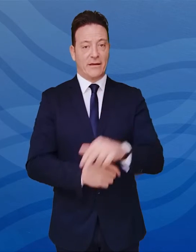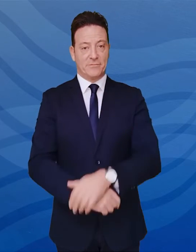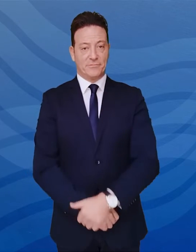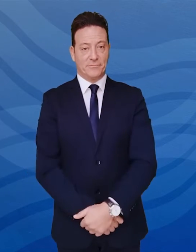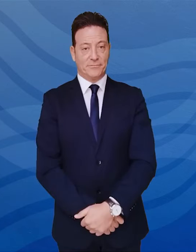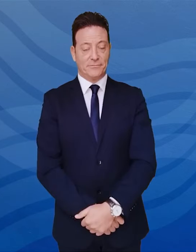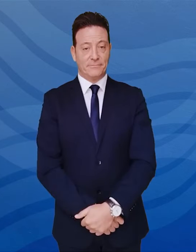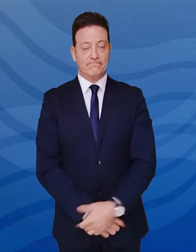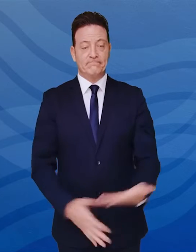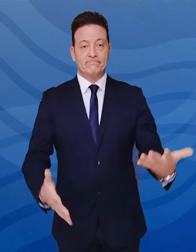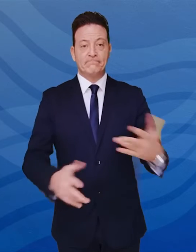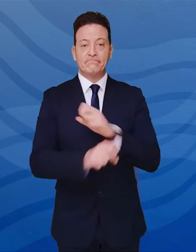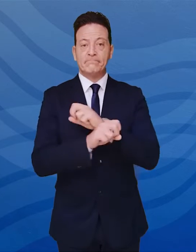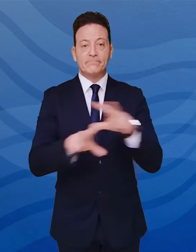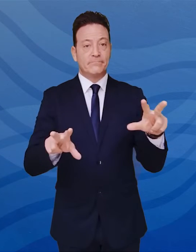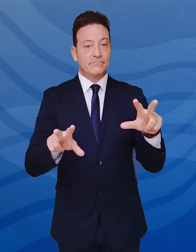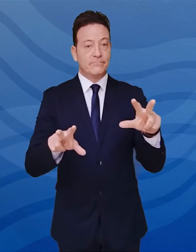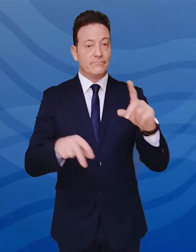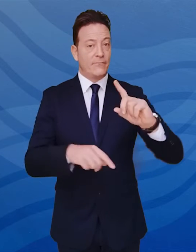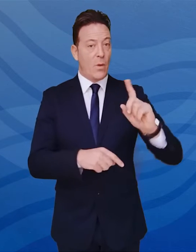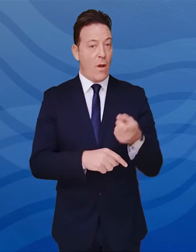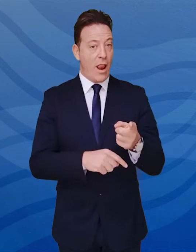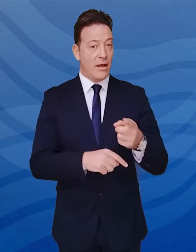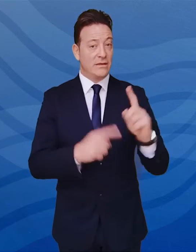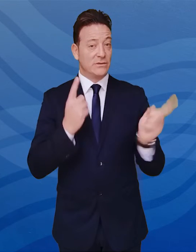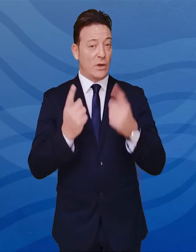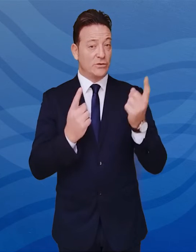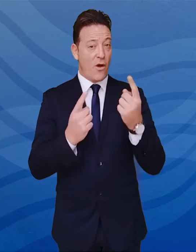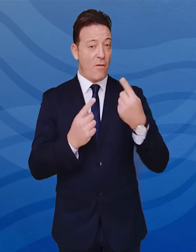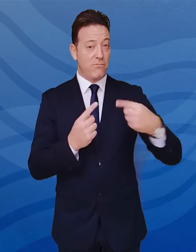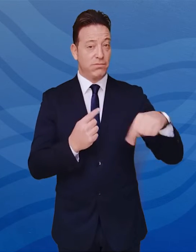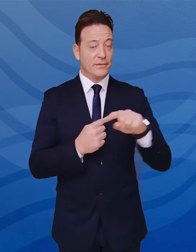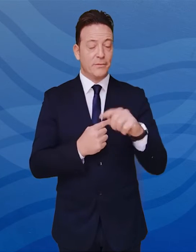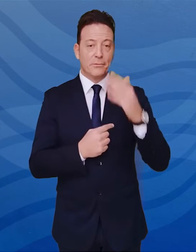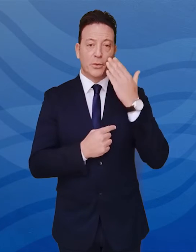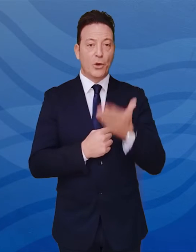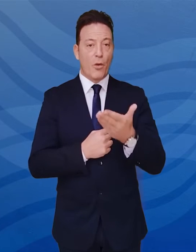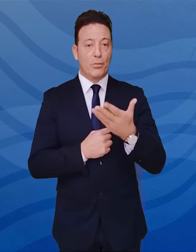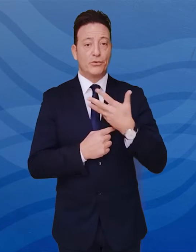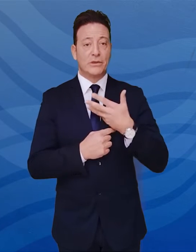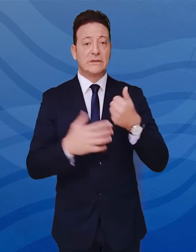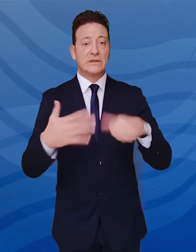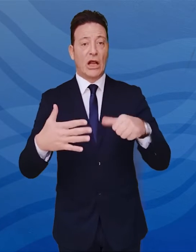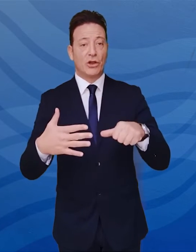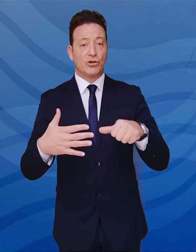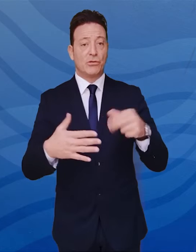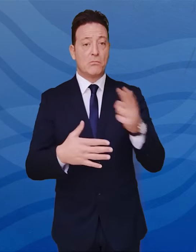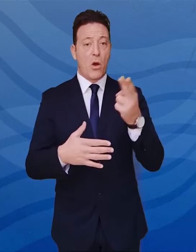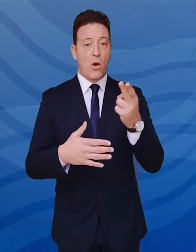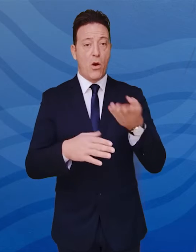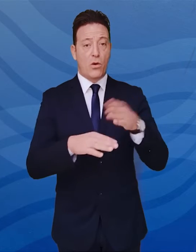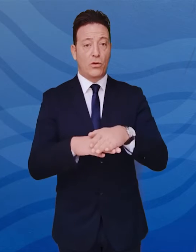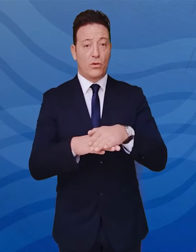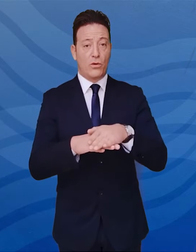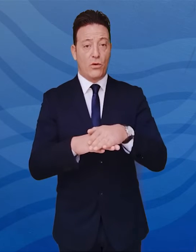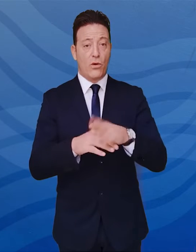Da riportare nella casistica, purtroppo 16 decessi associati a Covid-19